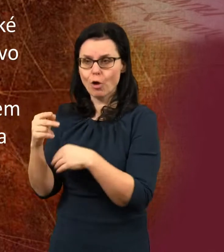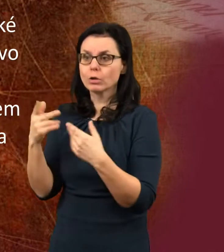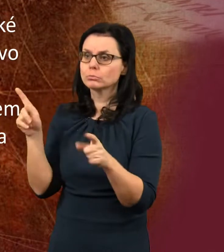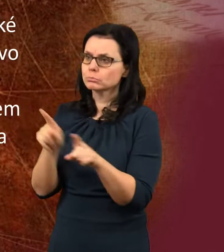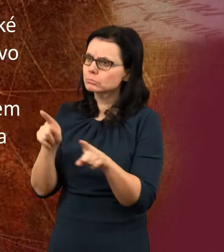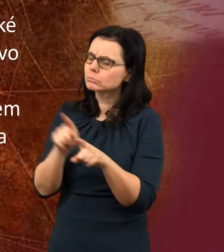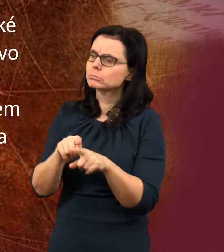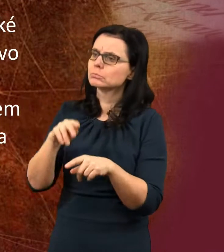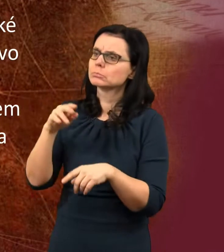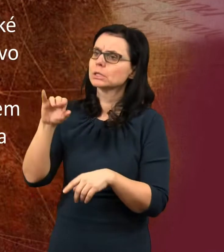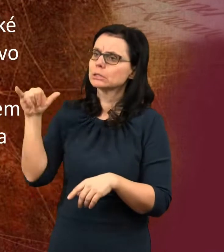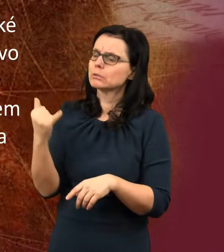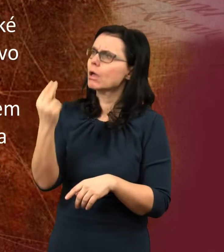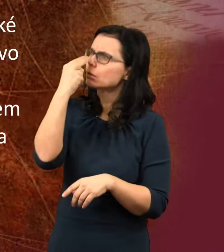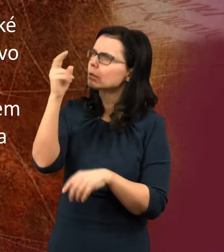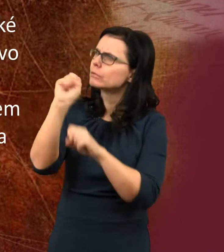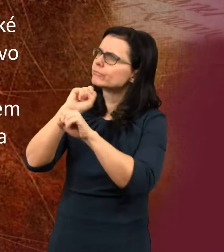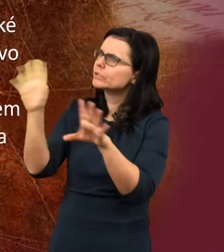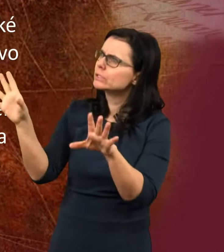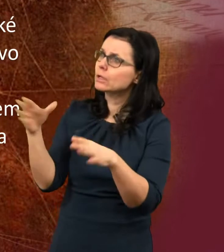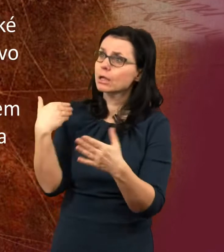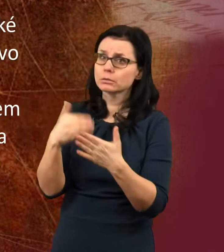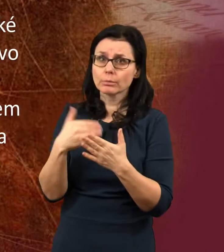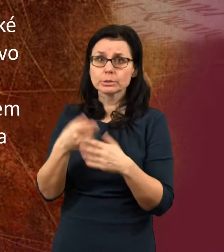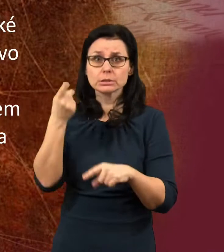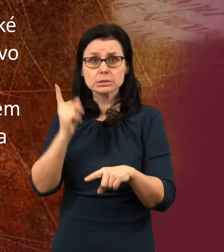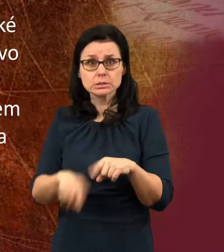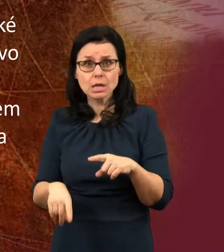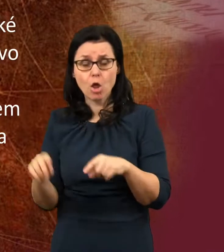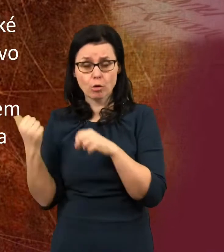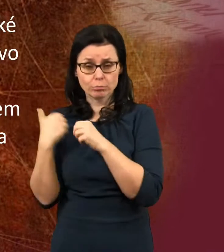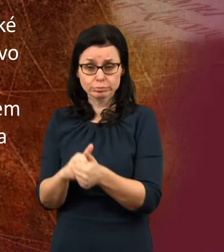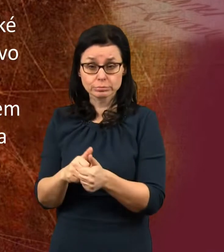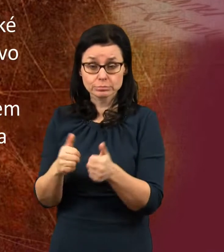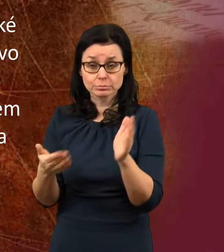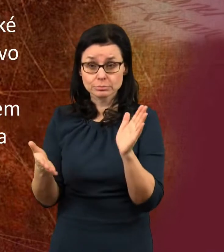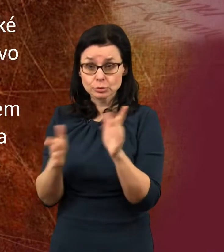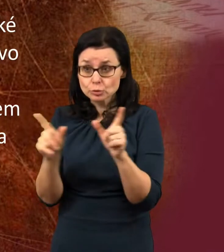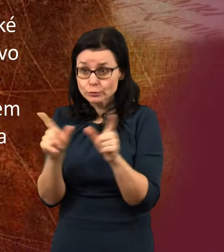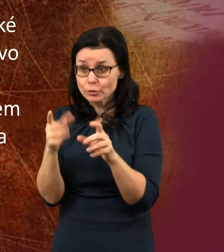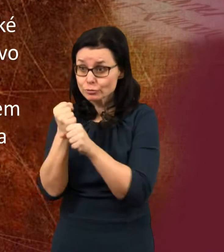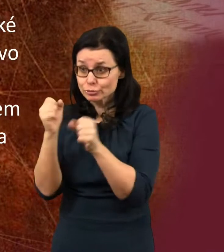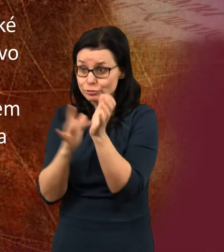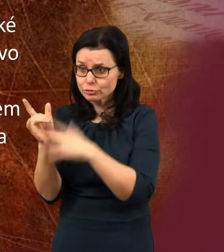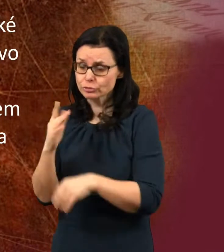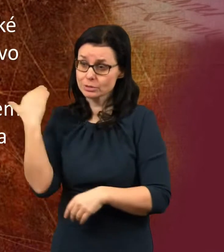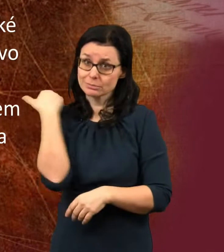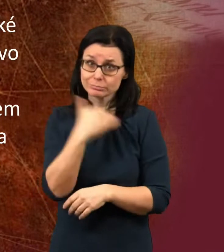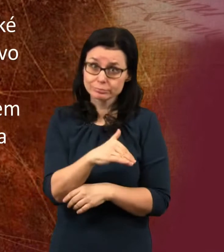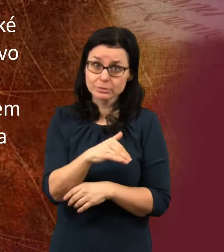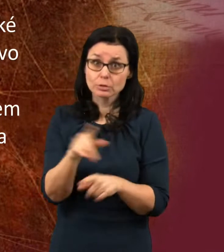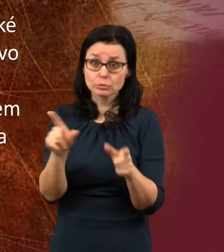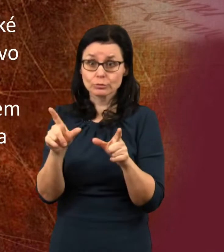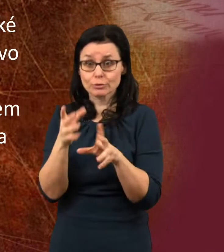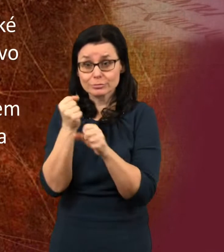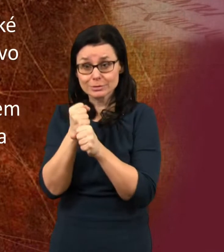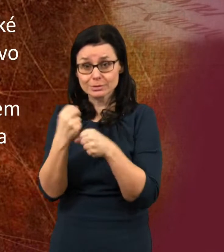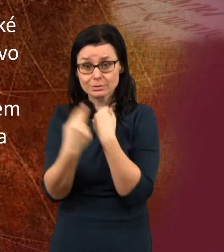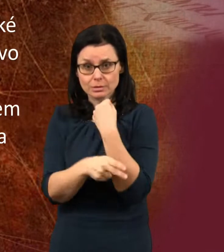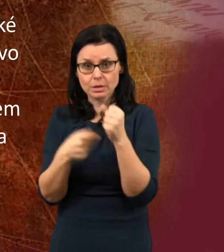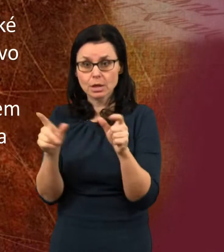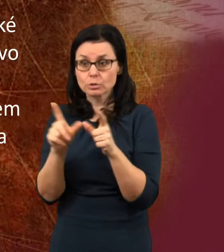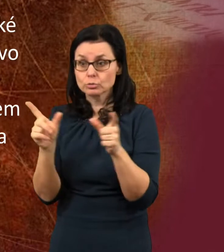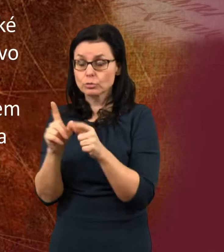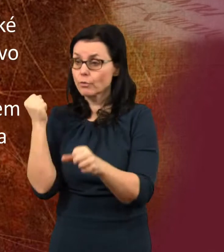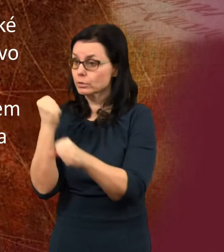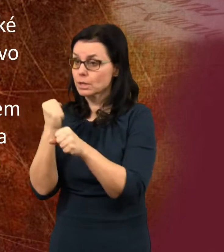kdo byli stěti pro svědectví Ježíšovo a pro slovo boží, protože nepoklekli před